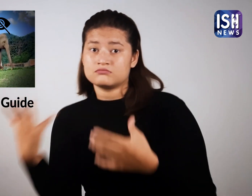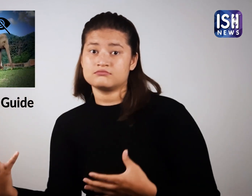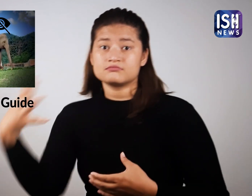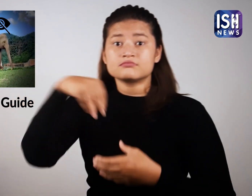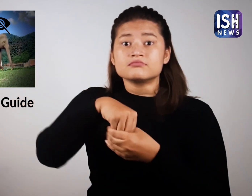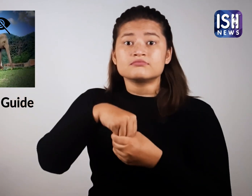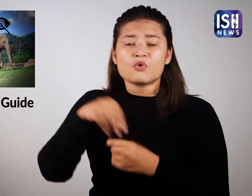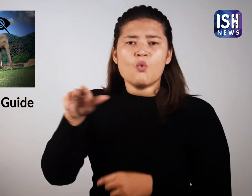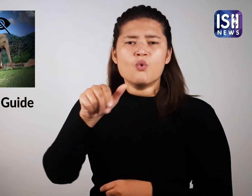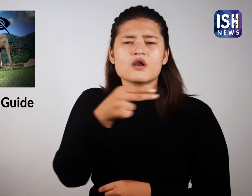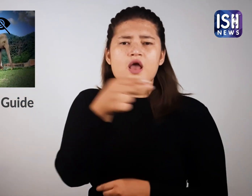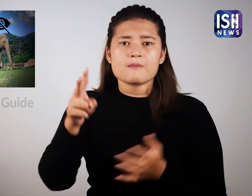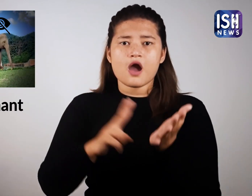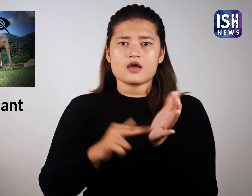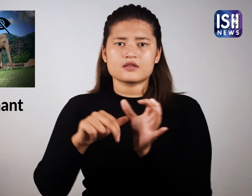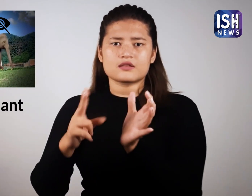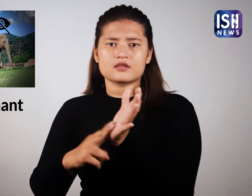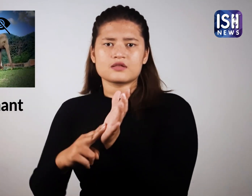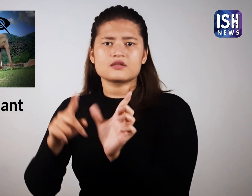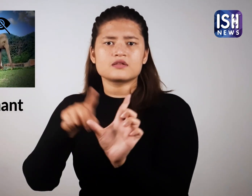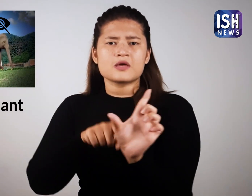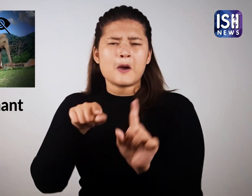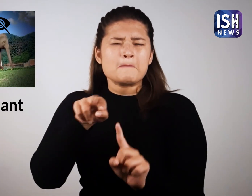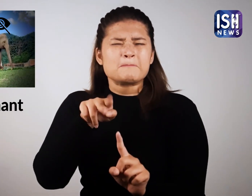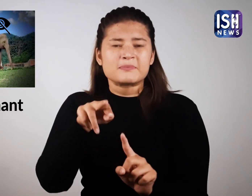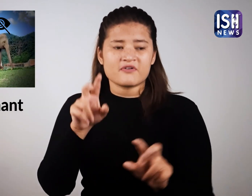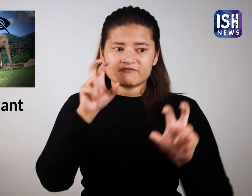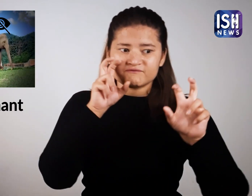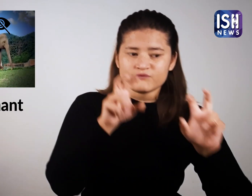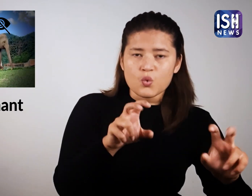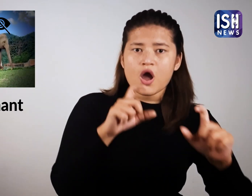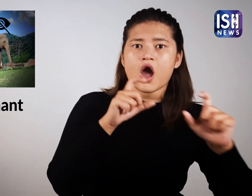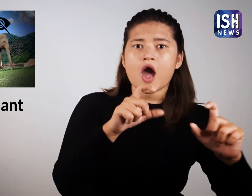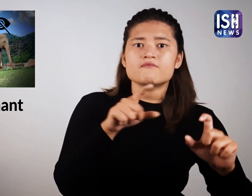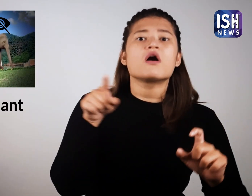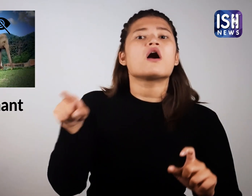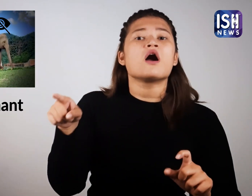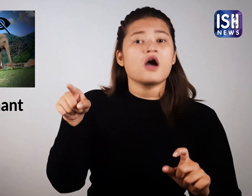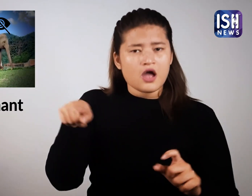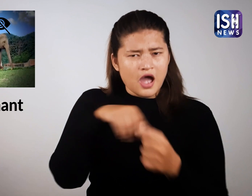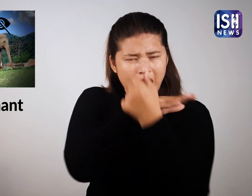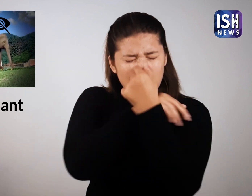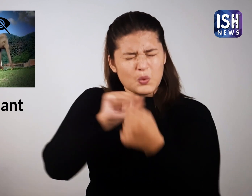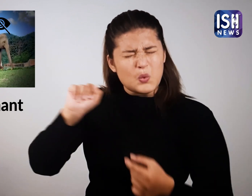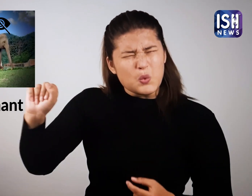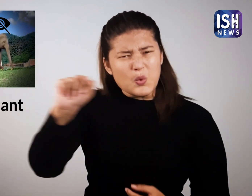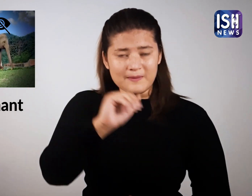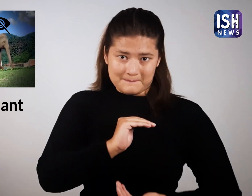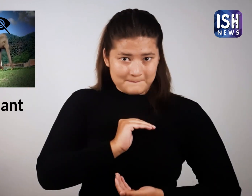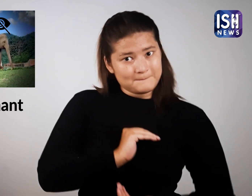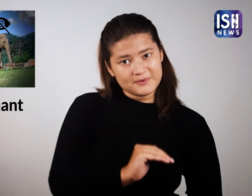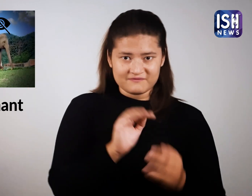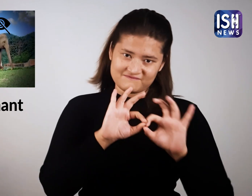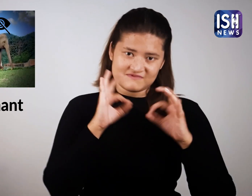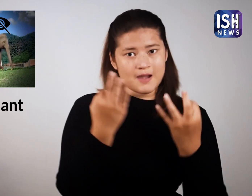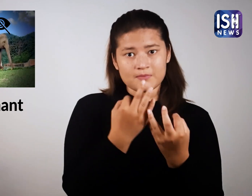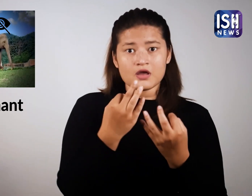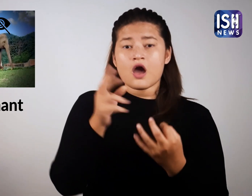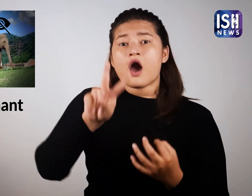है। हमेशा हाथियों के शिशों की